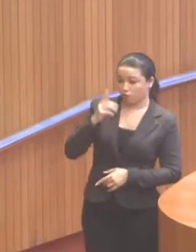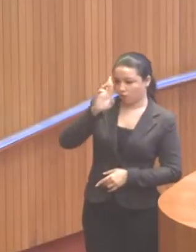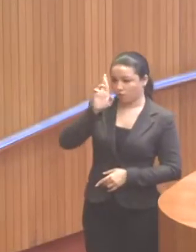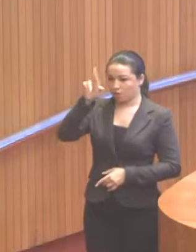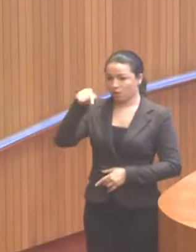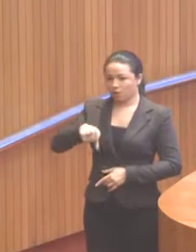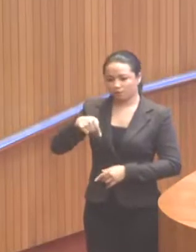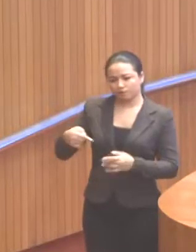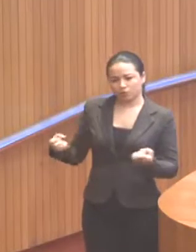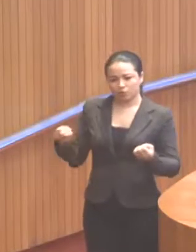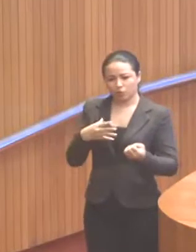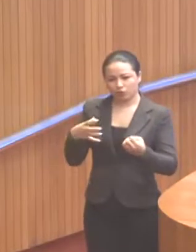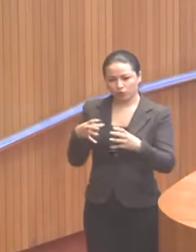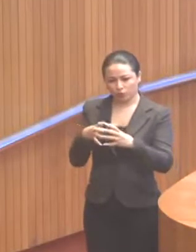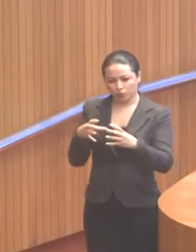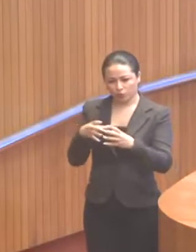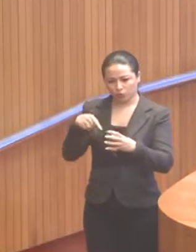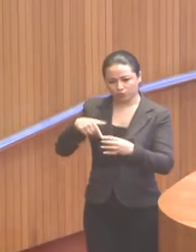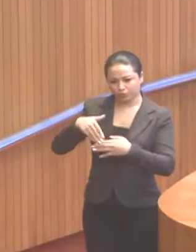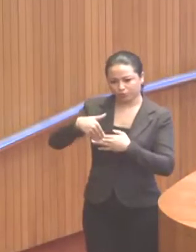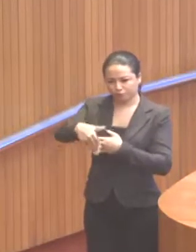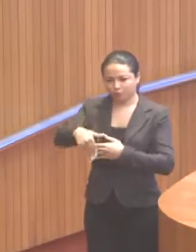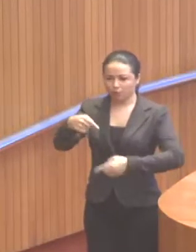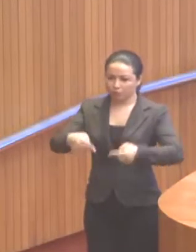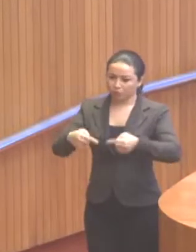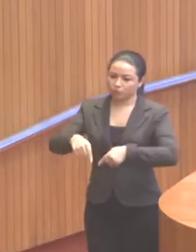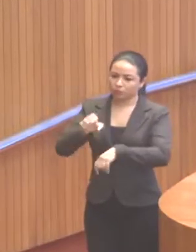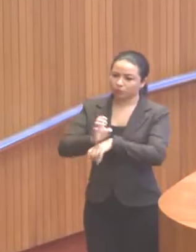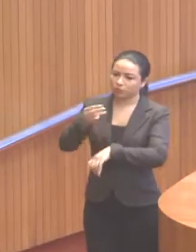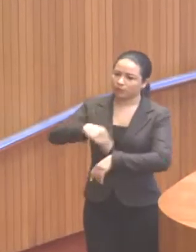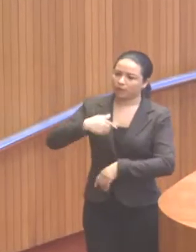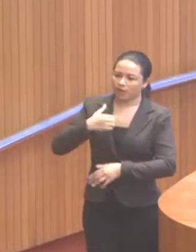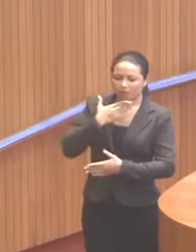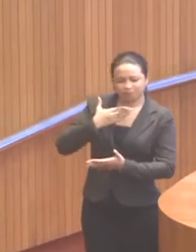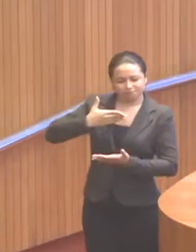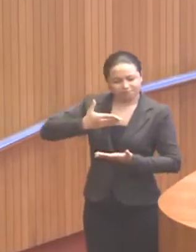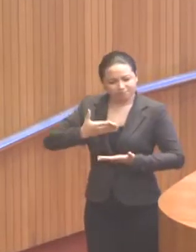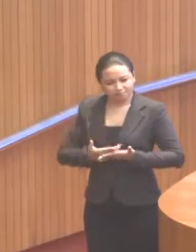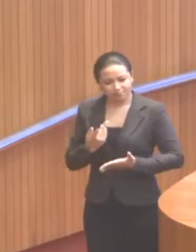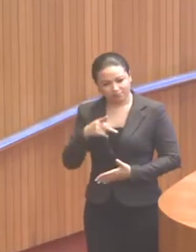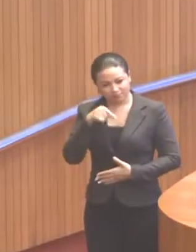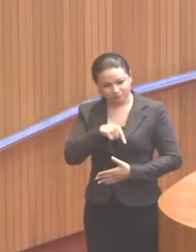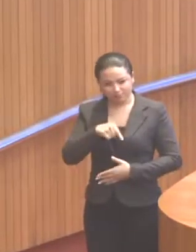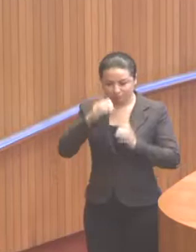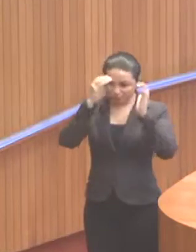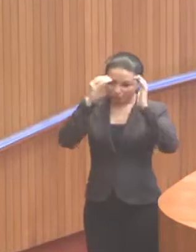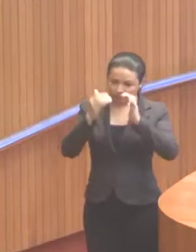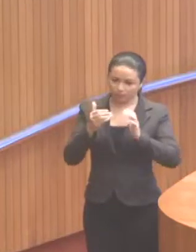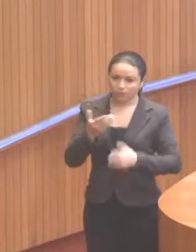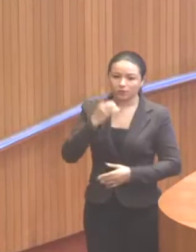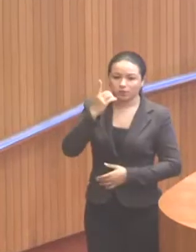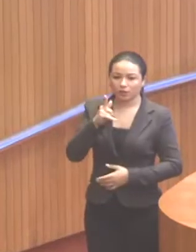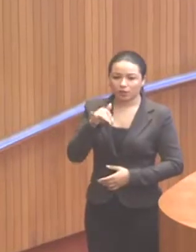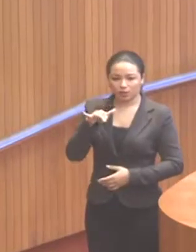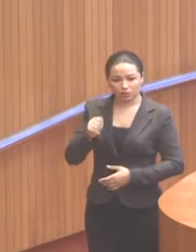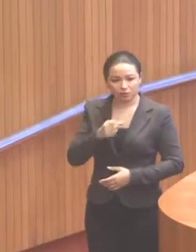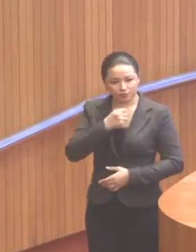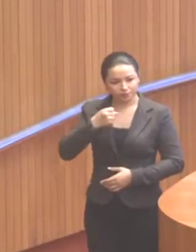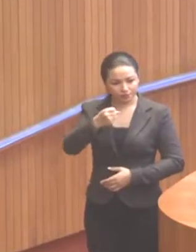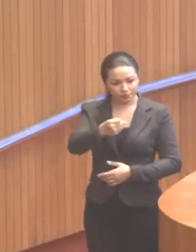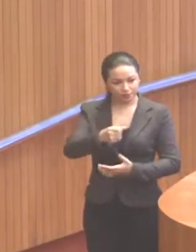dessa nova geração política do Estado do Maranhão. A minha admiração e o meu respeito por V. Exª. Deputada Gardênia.